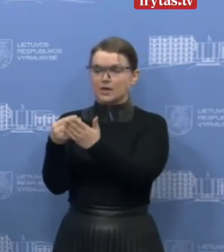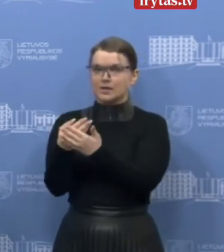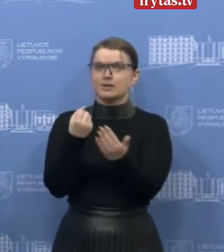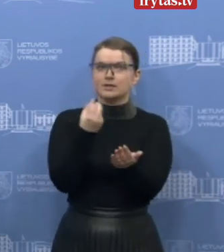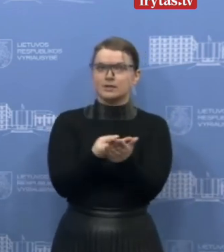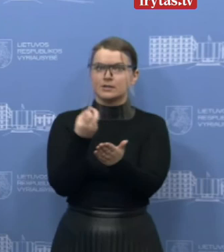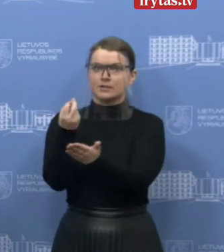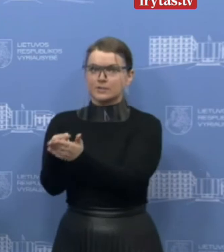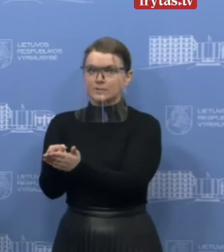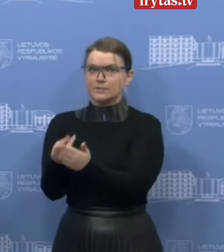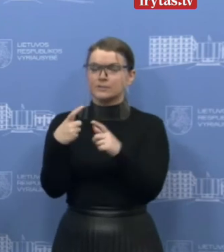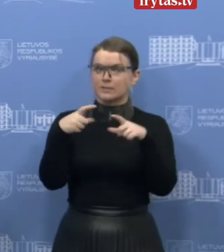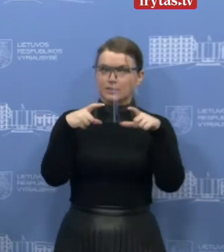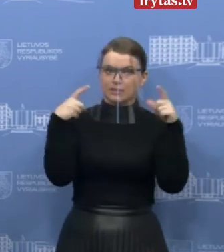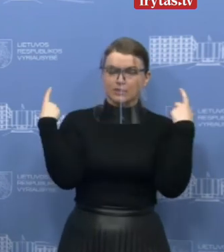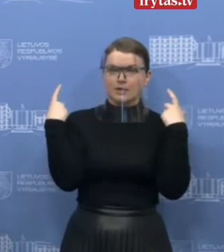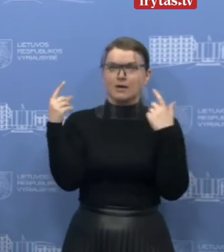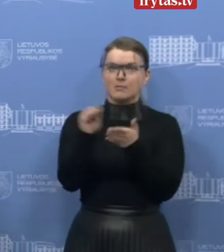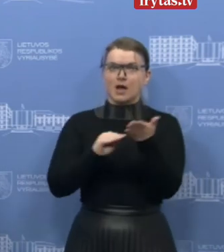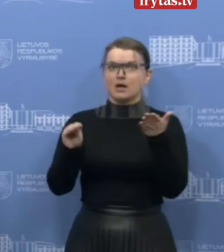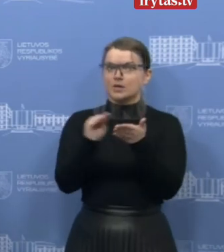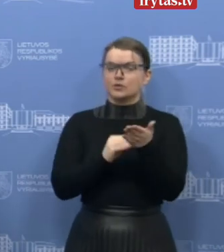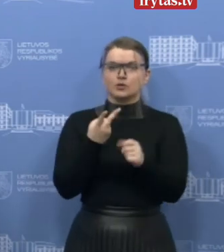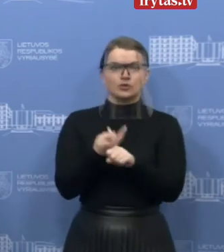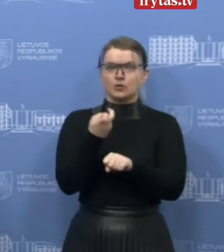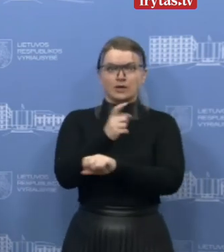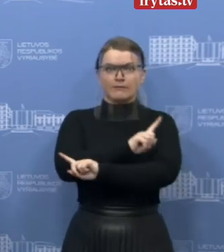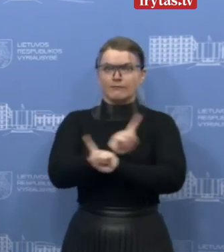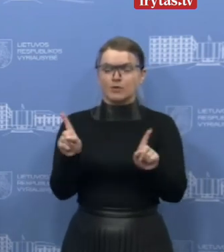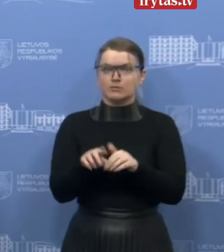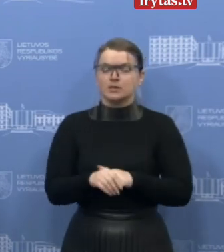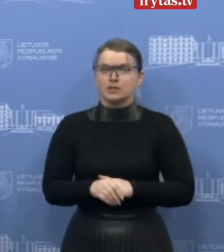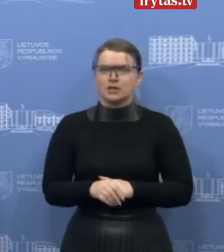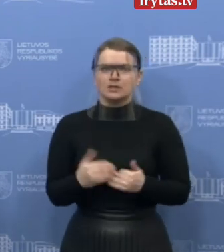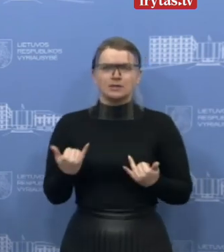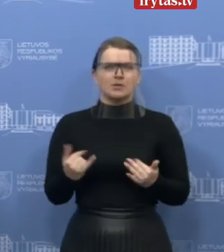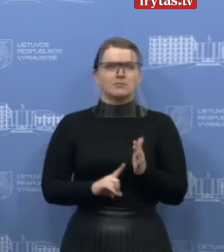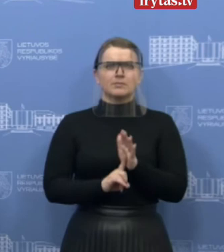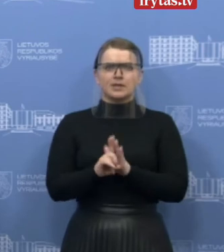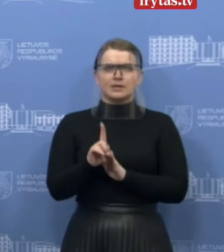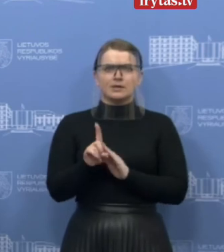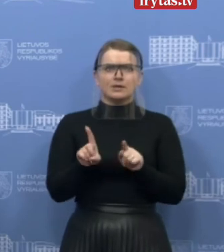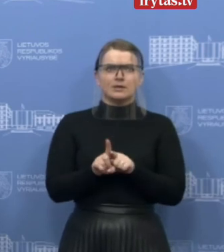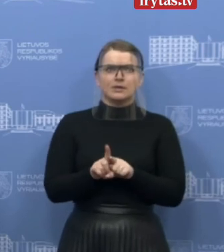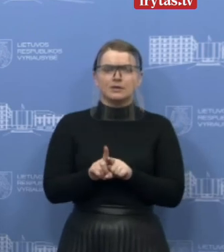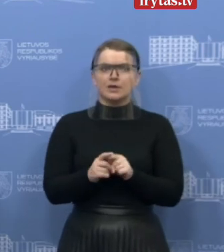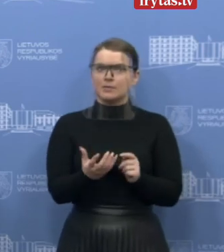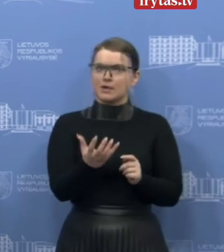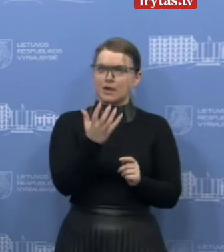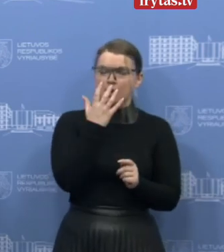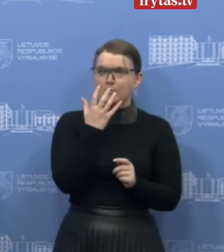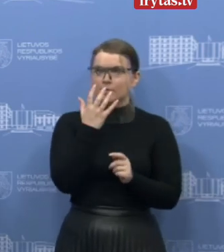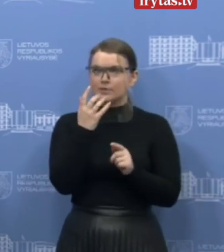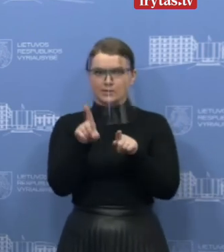vienkartinė naudojimo priemonės nebūtų naudojamas antrą kartą. Ar tai galiojo nuo šiol atiniams bei restoratoriams,